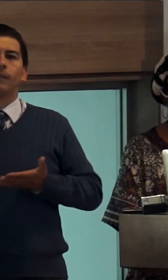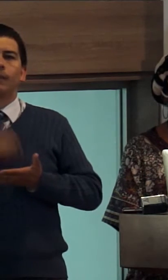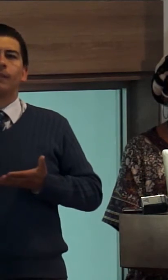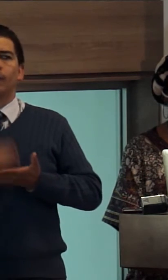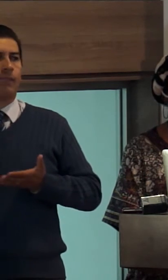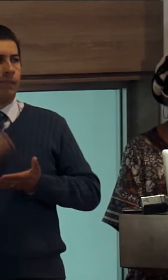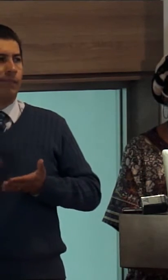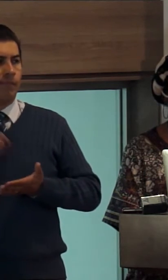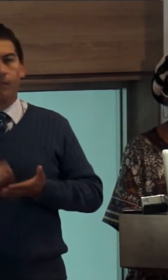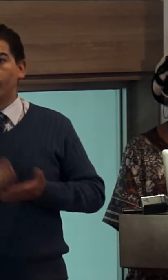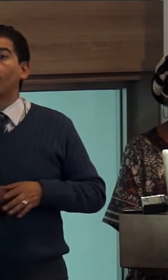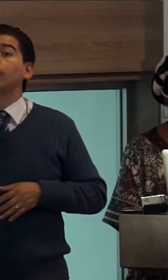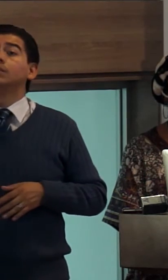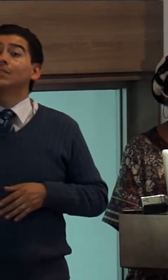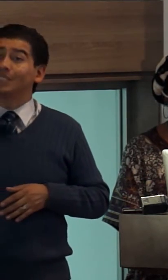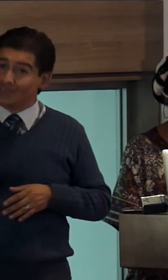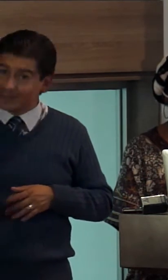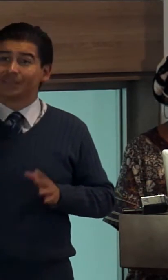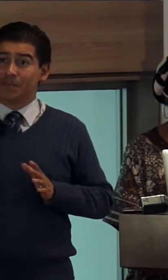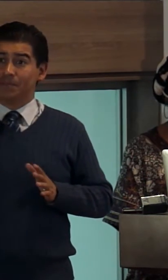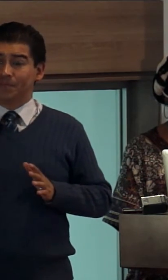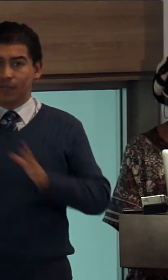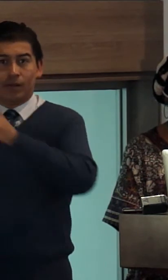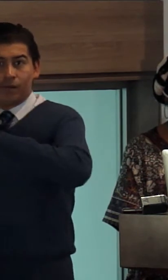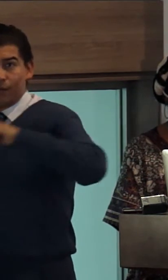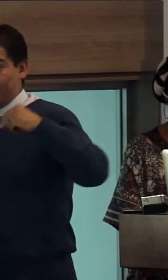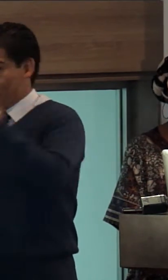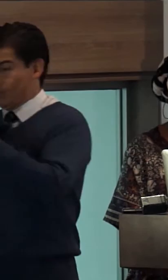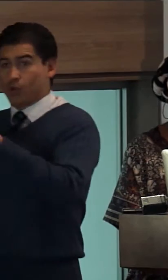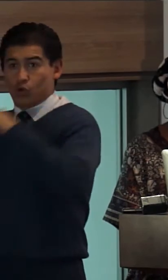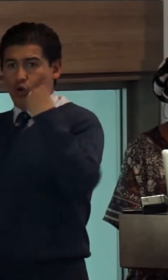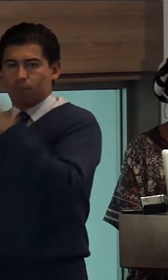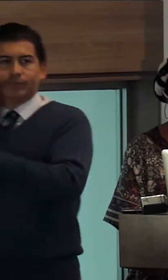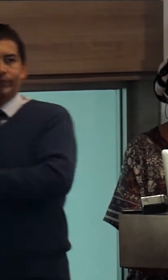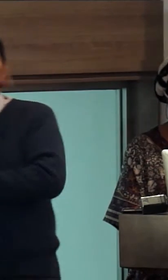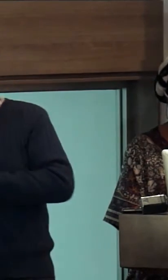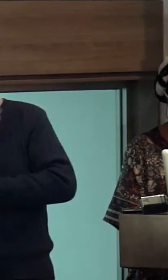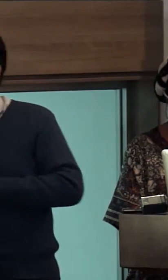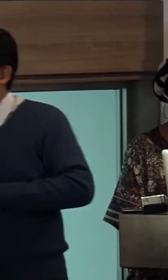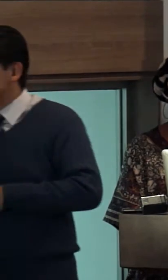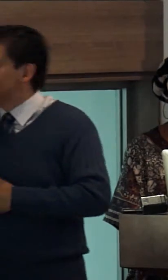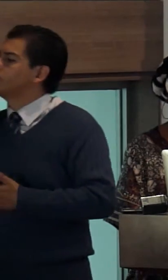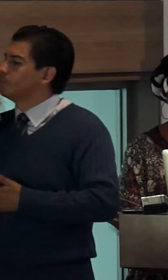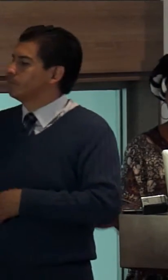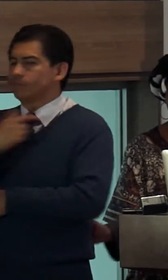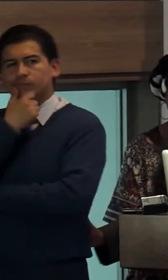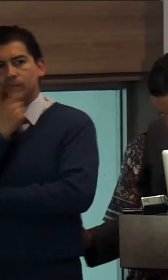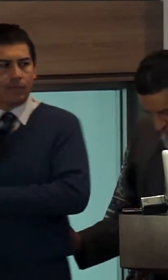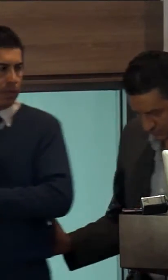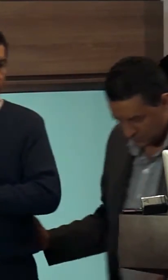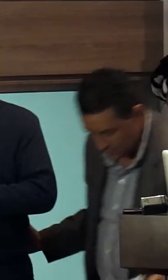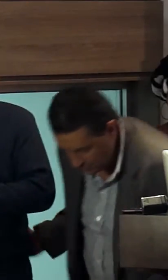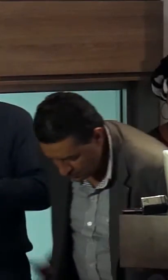También se usó la técnica del grupo focal para conocer aspectos cualitativos o novedades que no se registraron en la